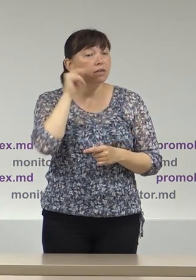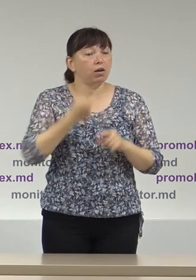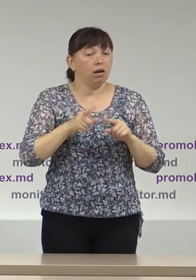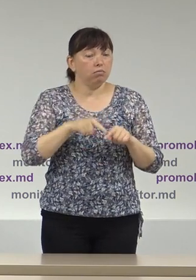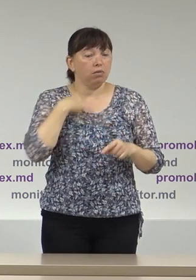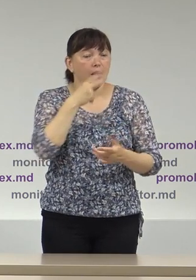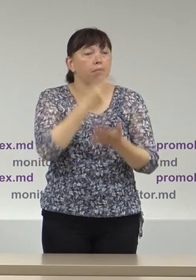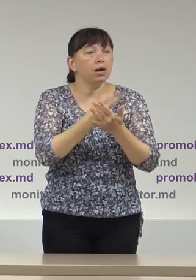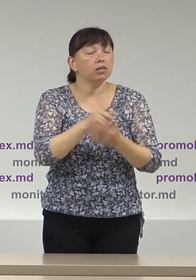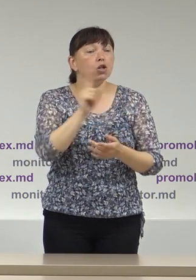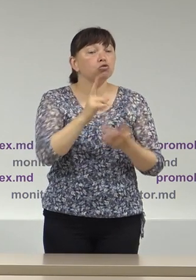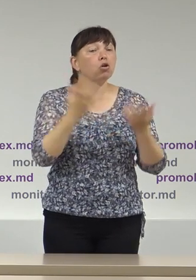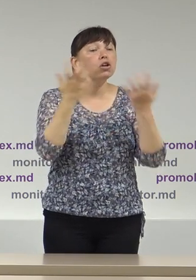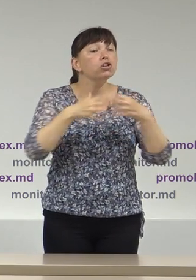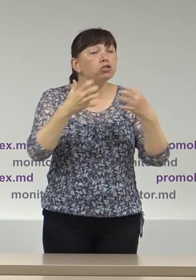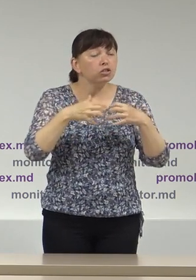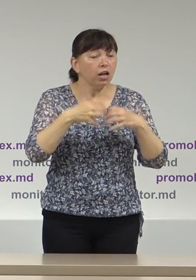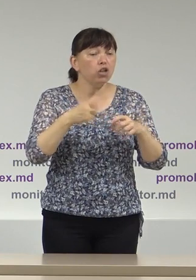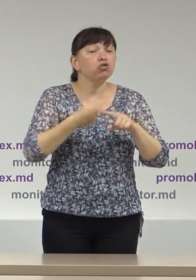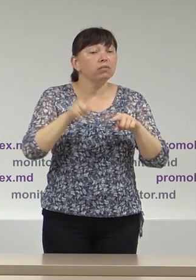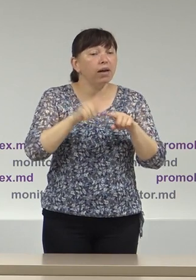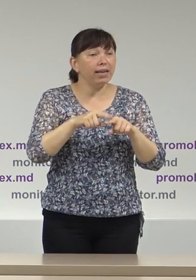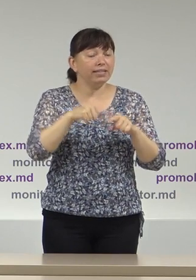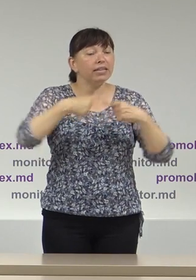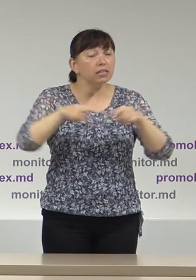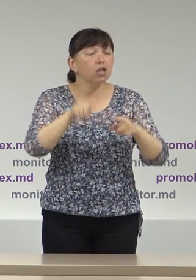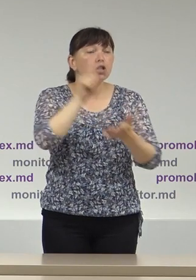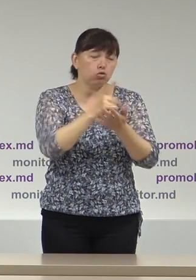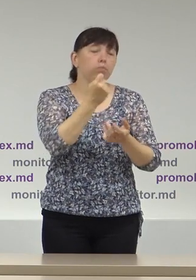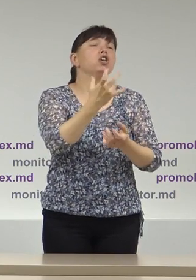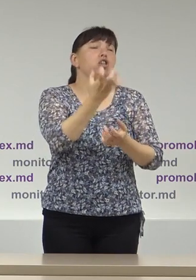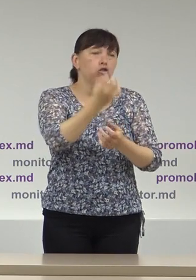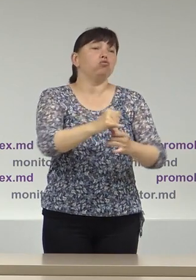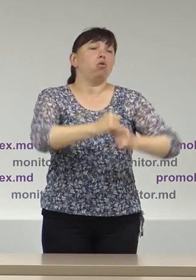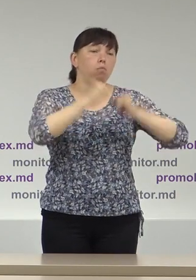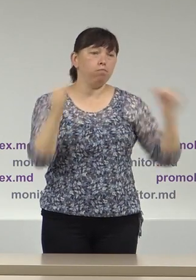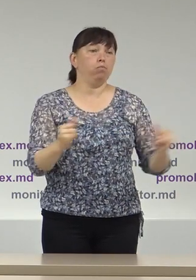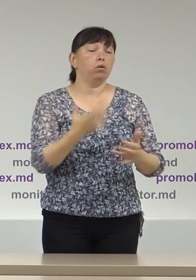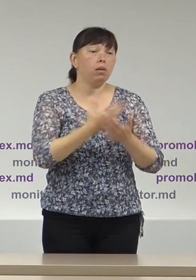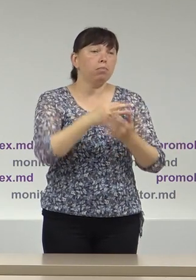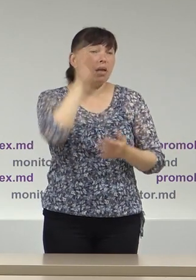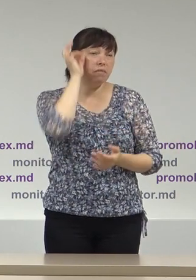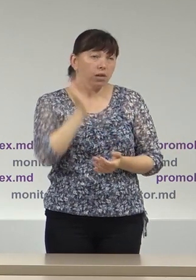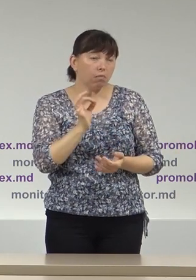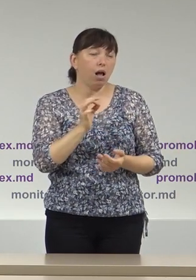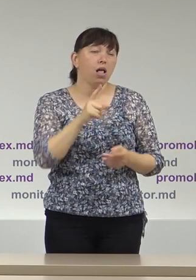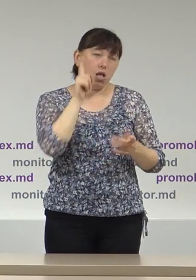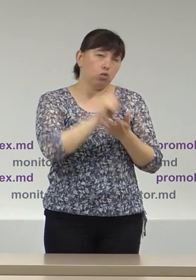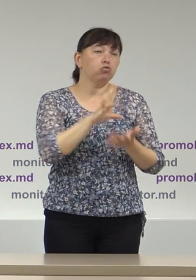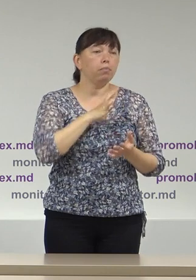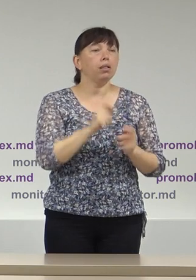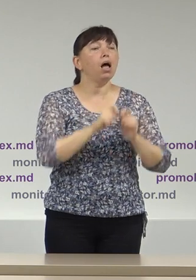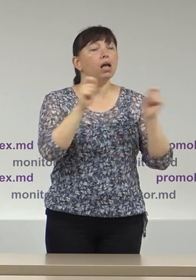demonstrat că numărul acestor secții urma să fie și mai mare. Spre exemplu, în Germania urmau a fi